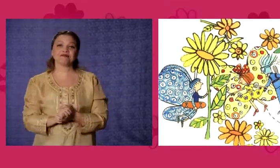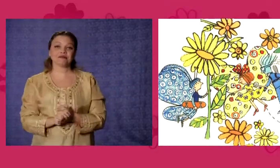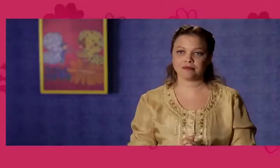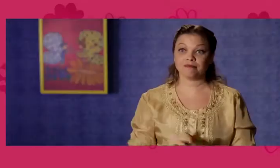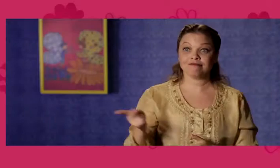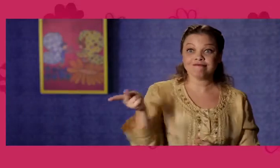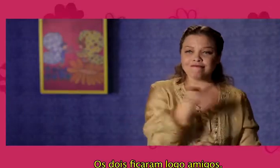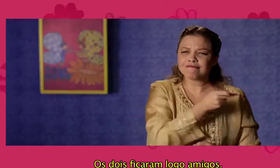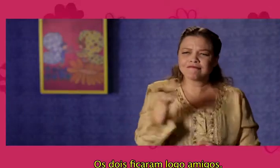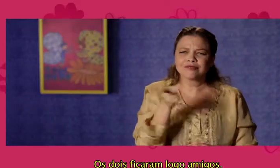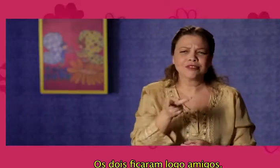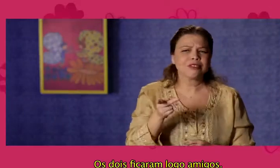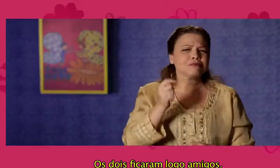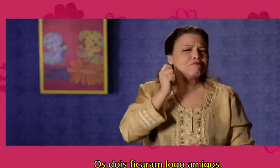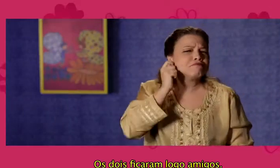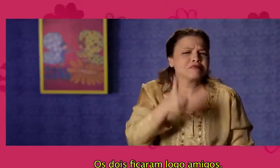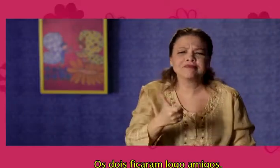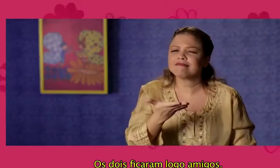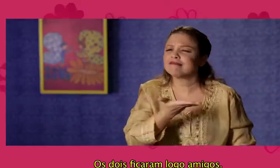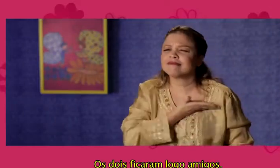Os dois ficaram logo amigos.